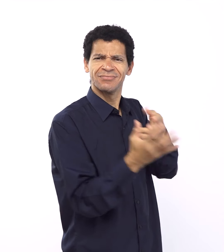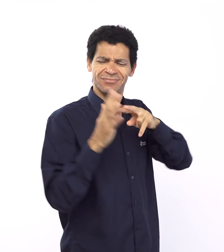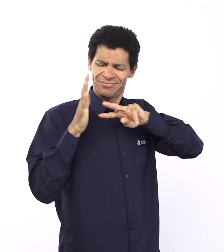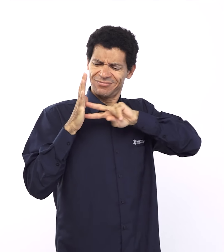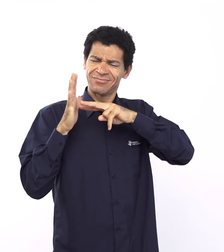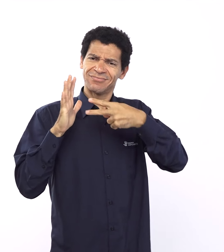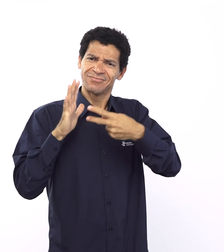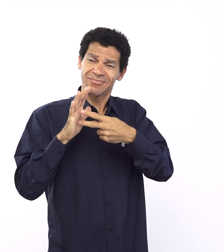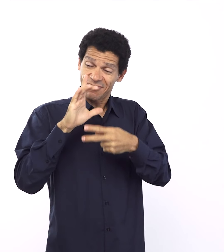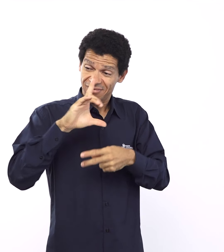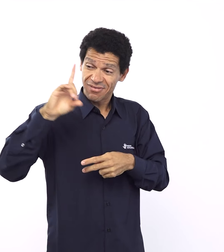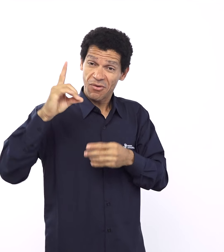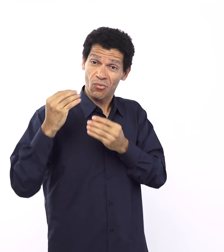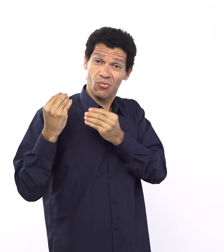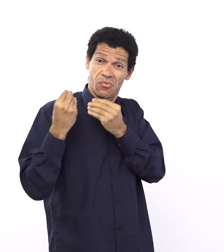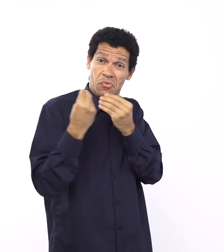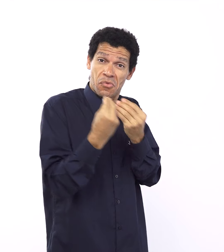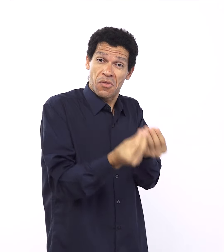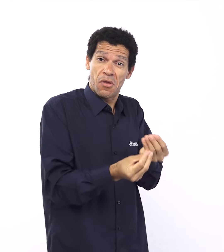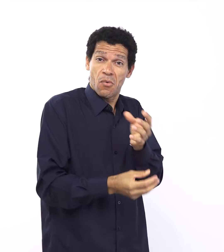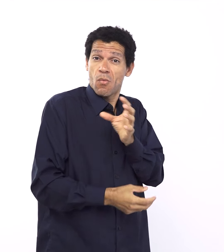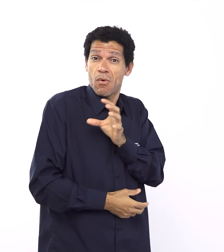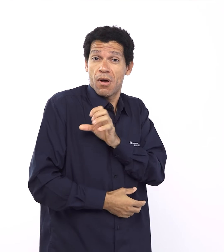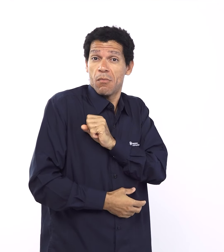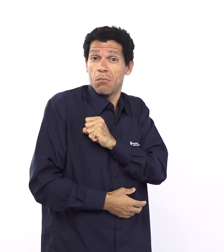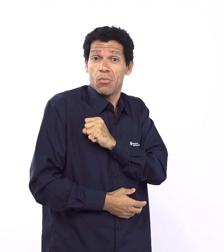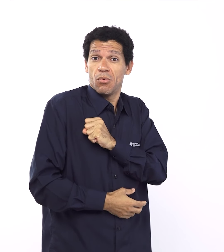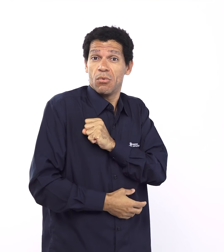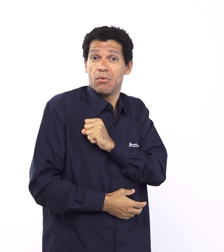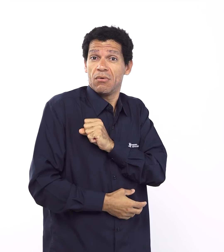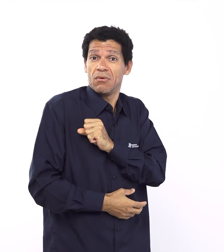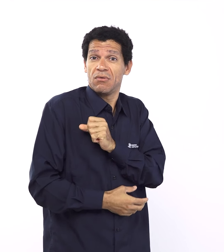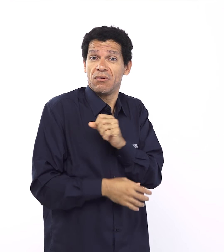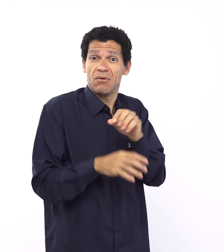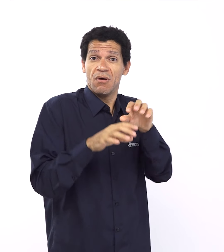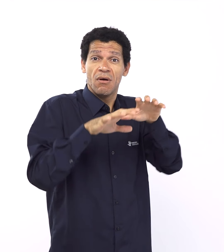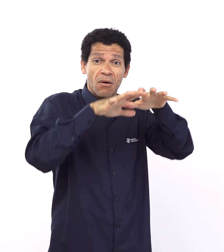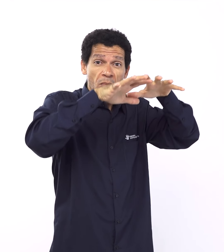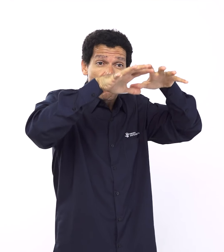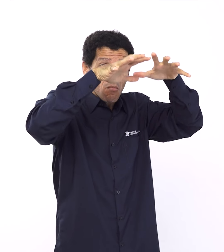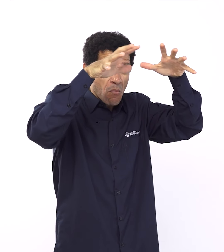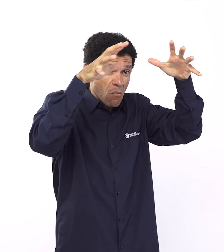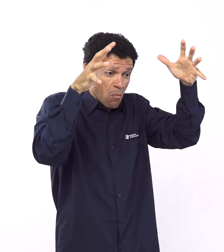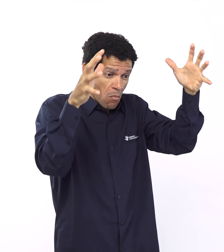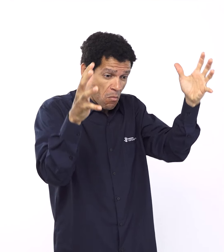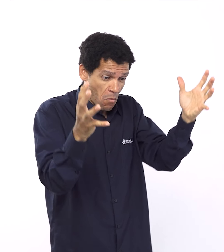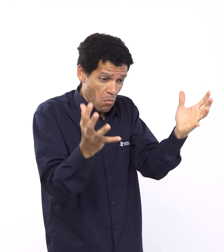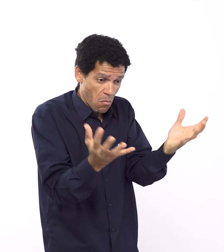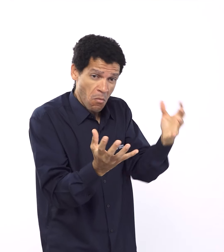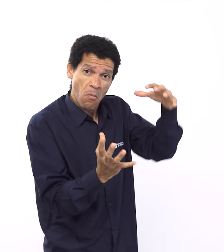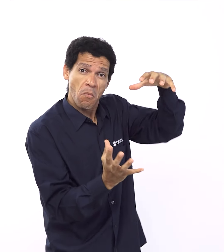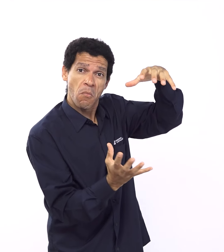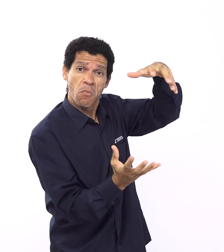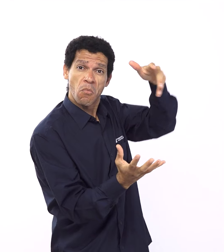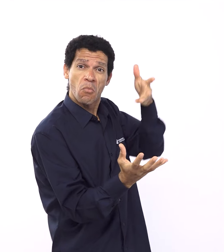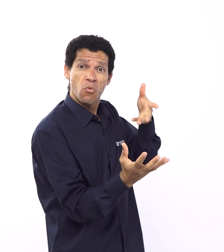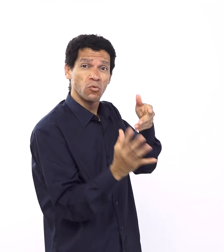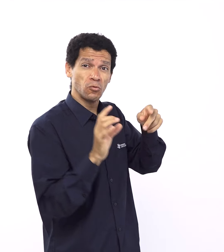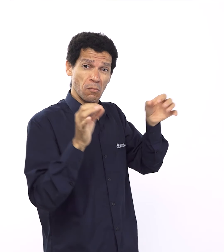essas dádivas de Deus, Deus é amor, Deus resolve criar todas essas dádivas, estavam vinculados a um relacionamento, né? A uma